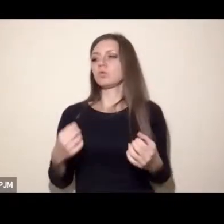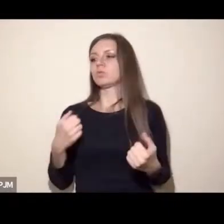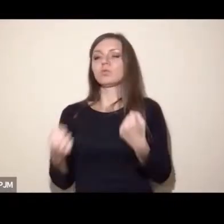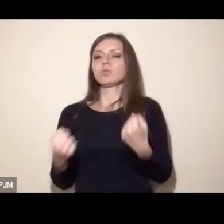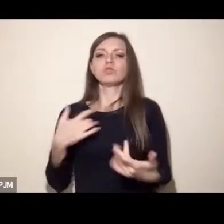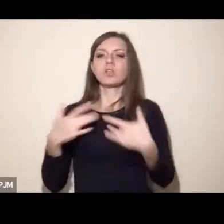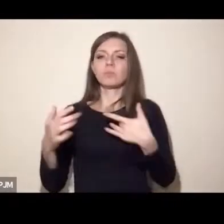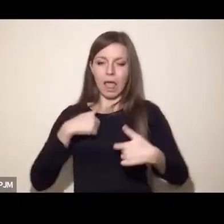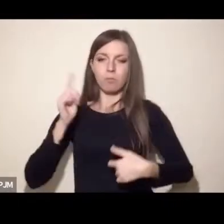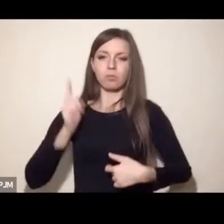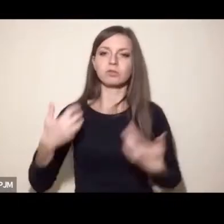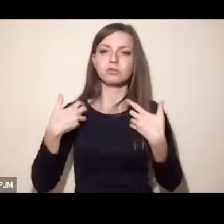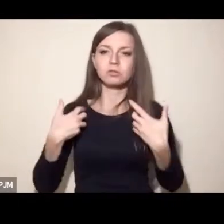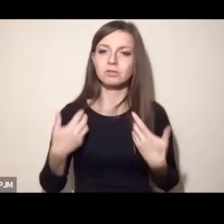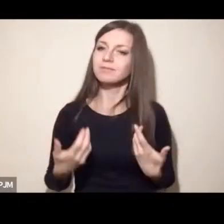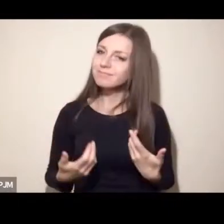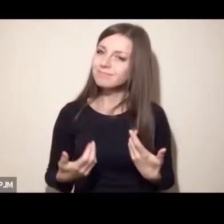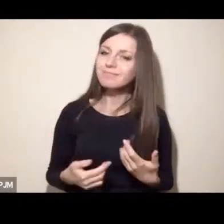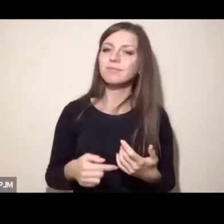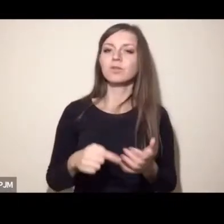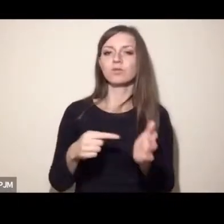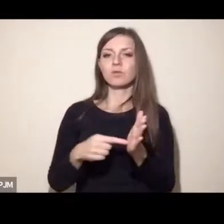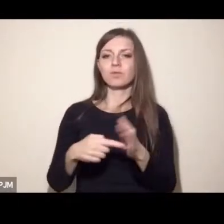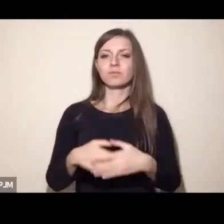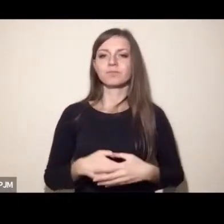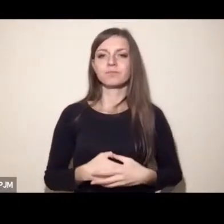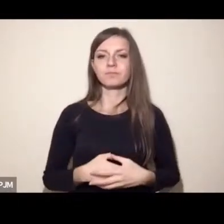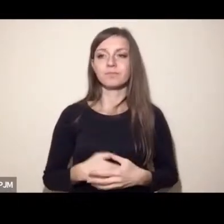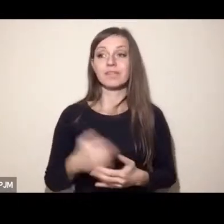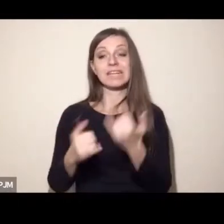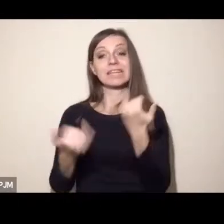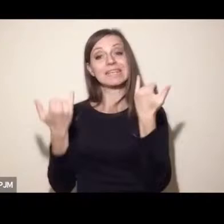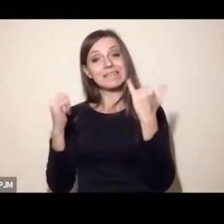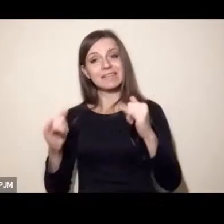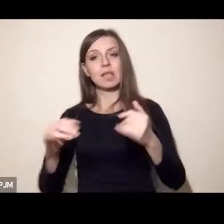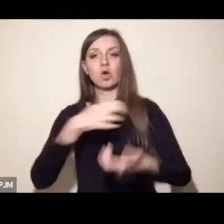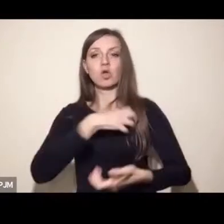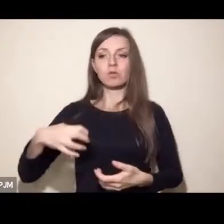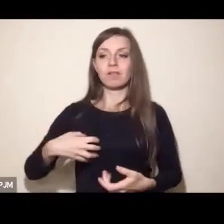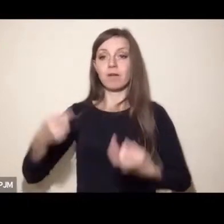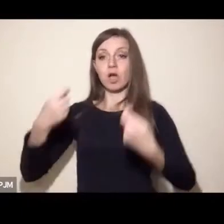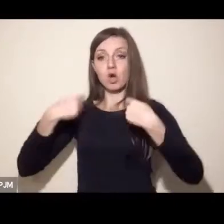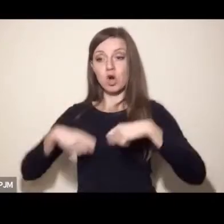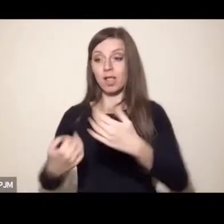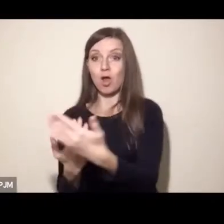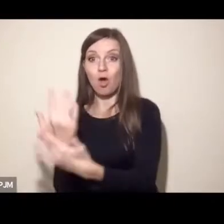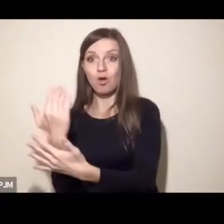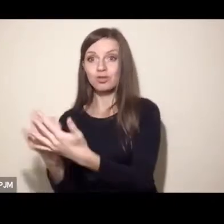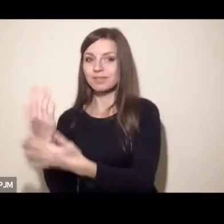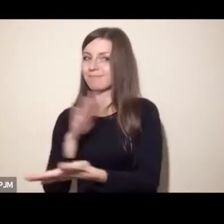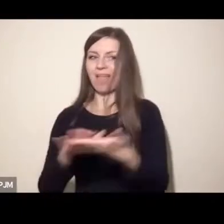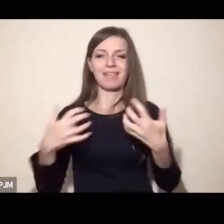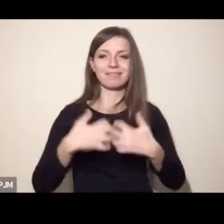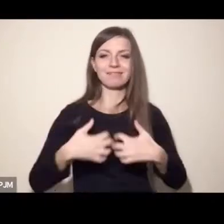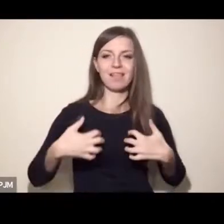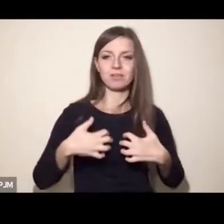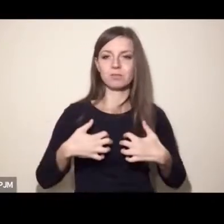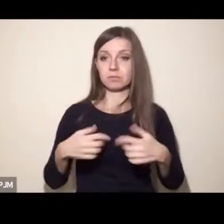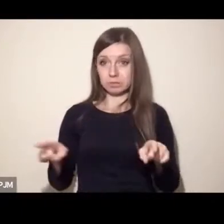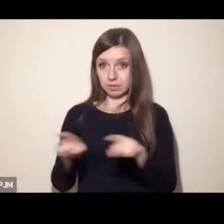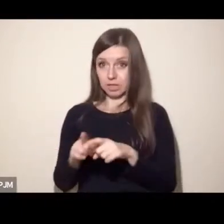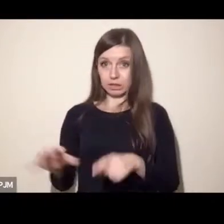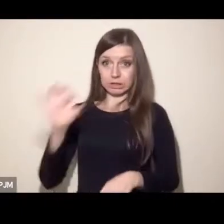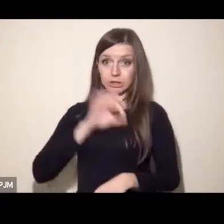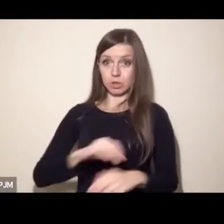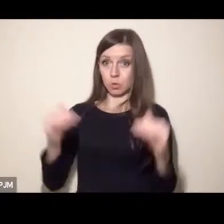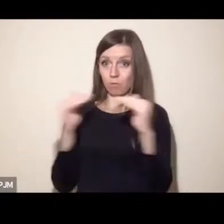gospodarstwa rolne będą przynosiły jednakowe dochody jak dotychczasowy dotychczasowa